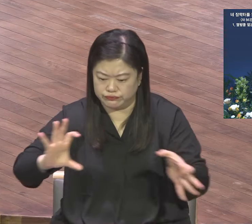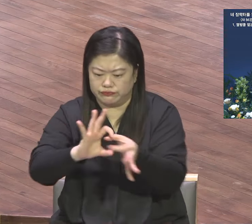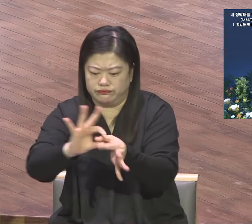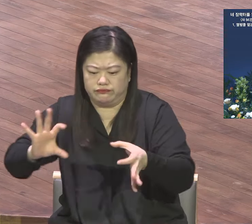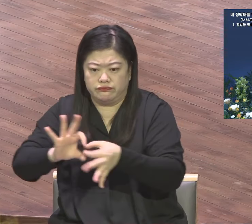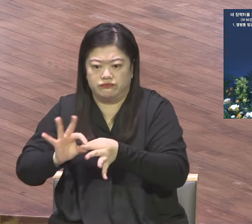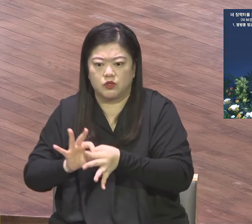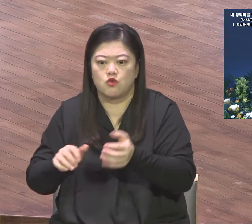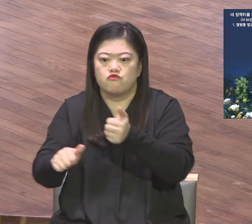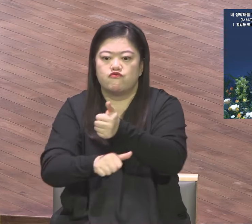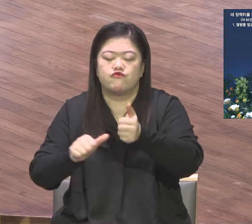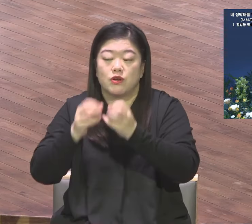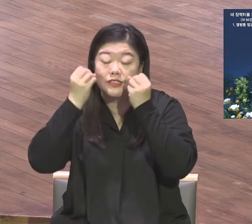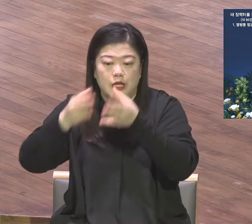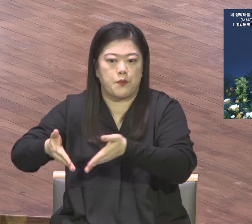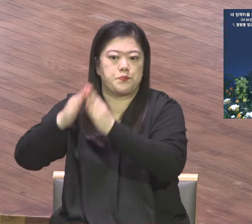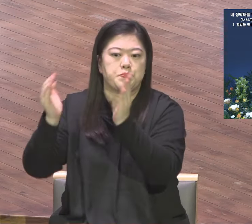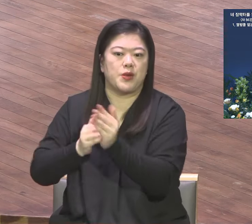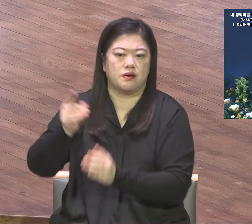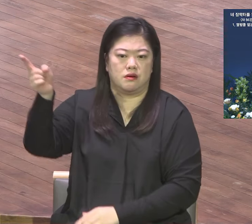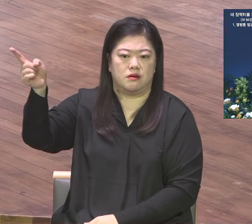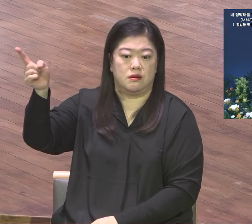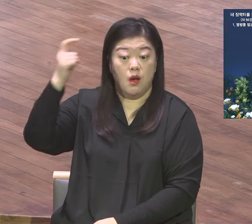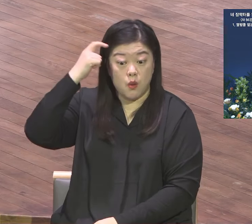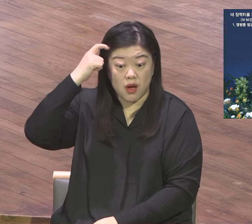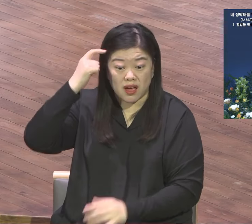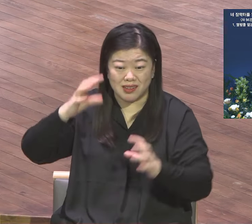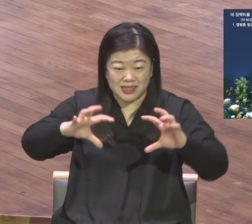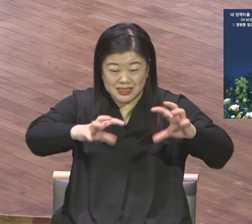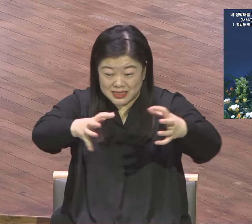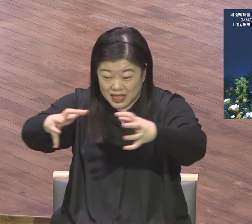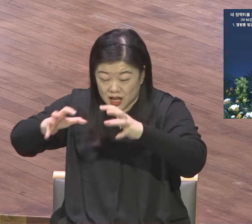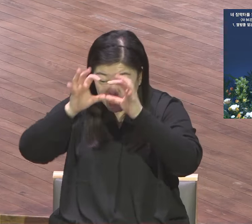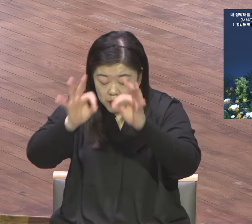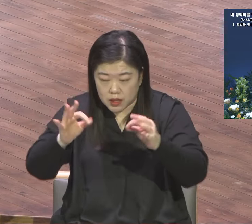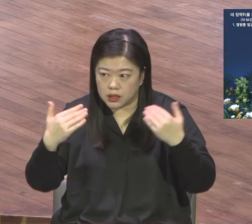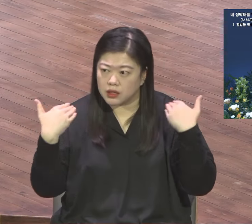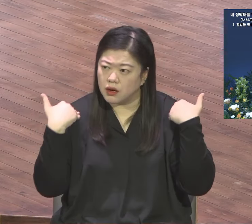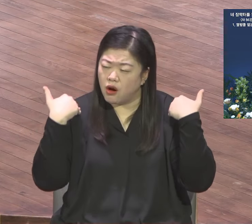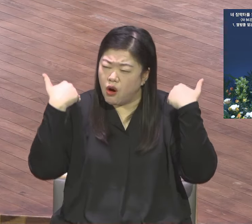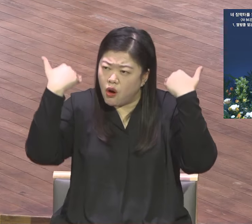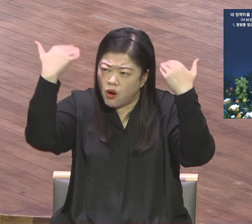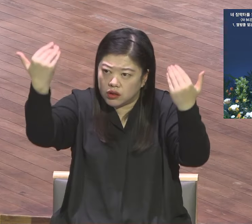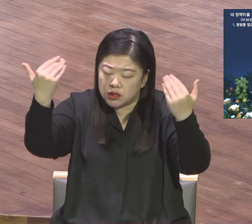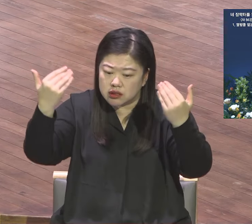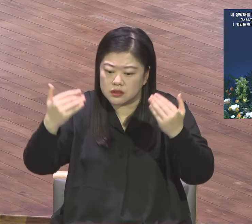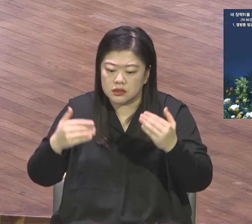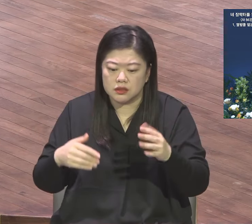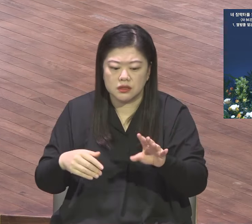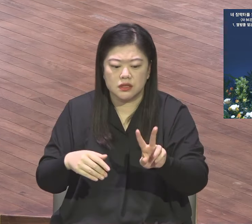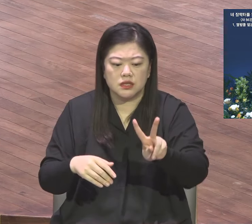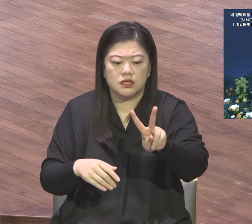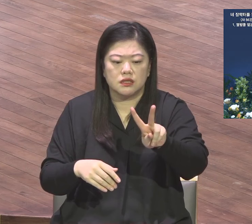실시해 발표한 설문조사 결과를 보면 성인 4명 중 1명은 매우 외롭다